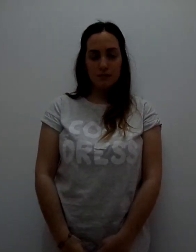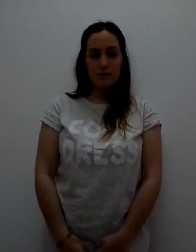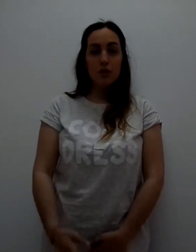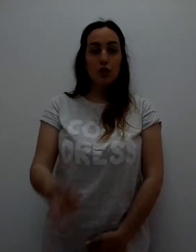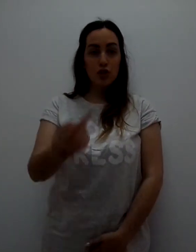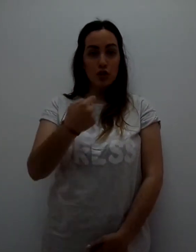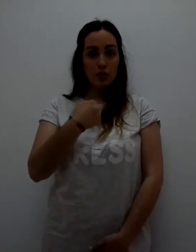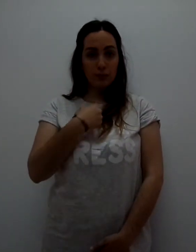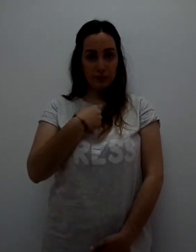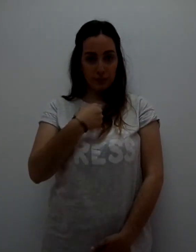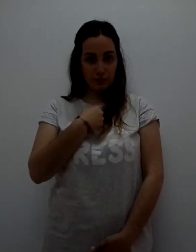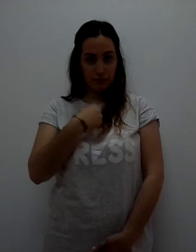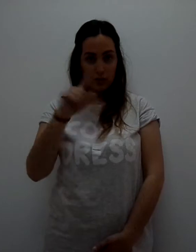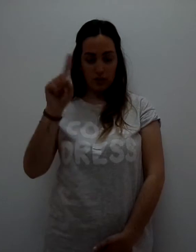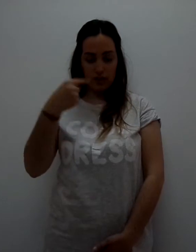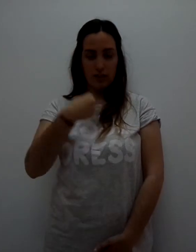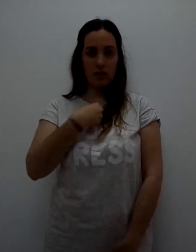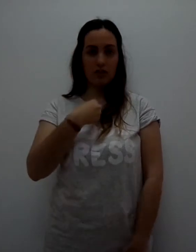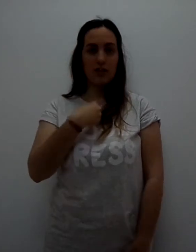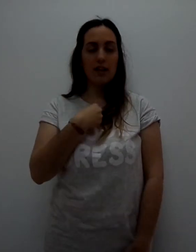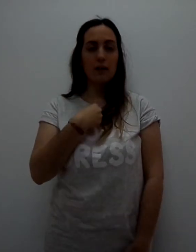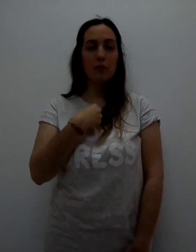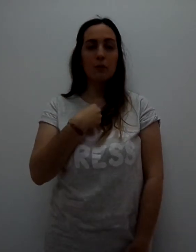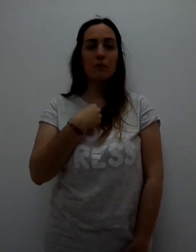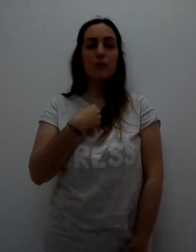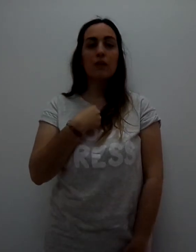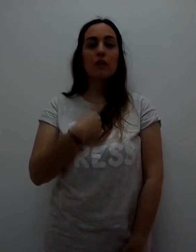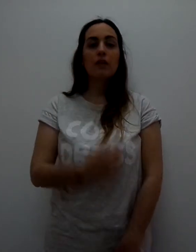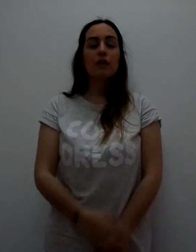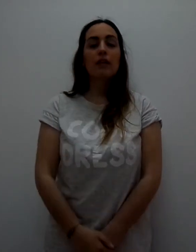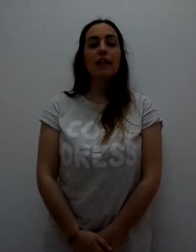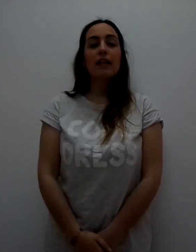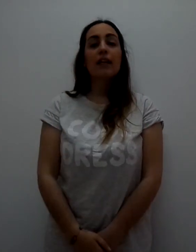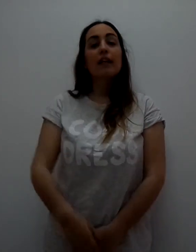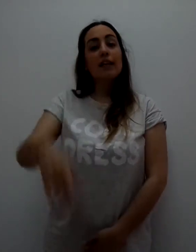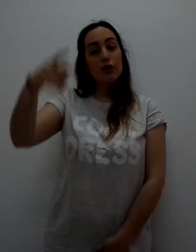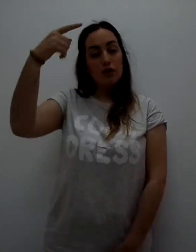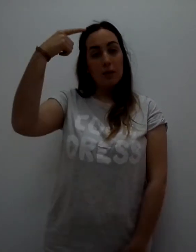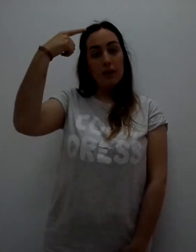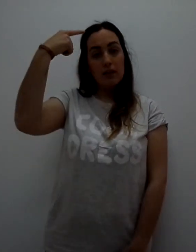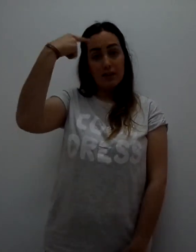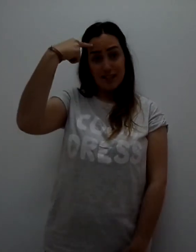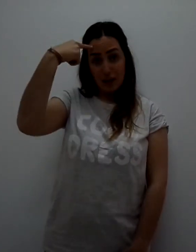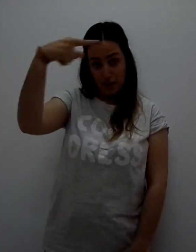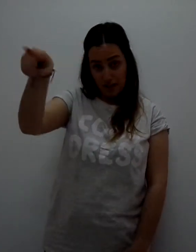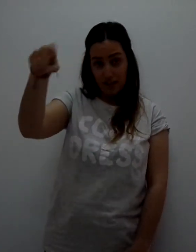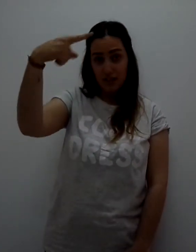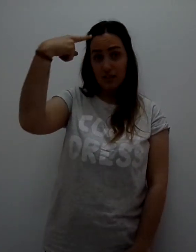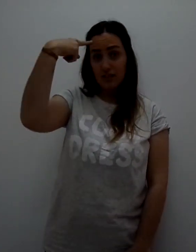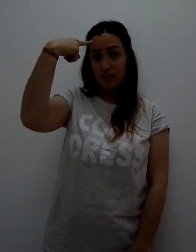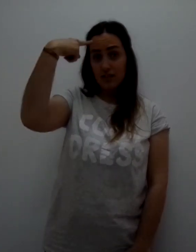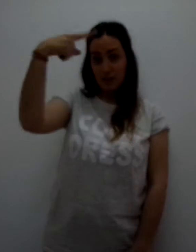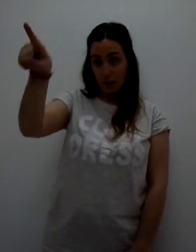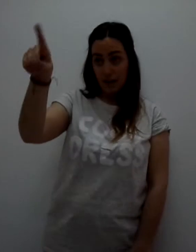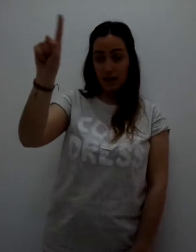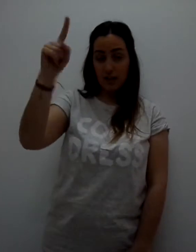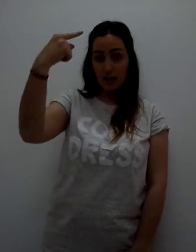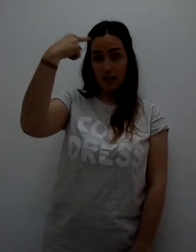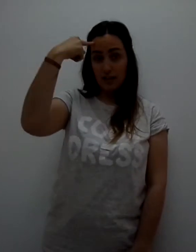Yo. Con el índice lo señalamos. Quiero saber. Saber. Saber. El índice